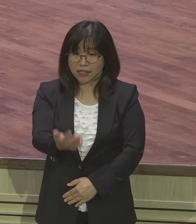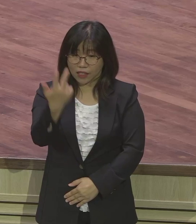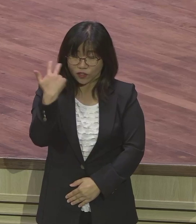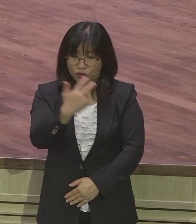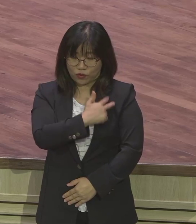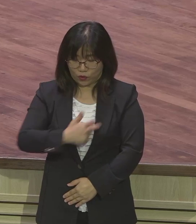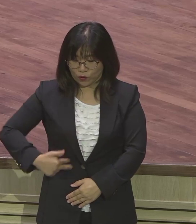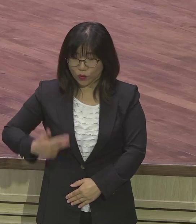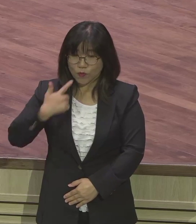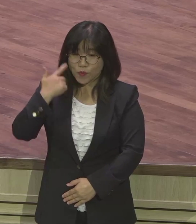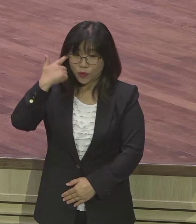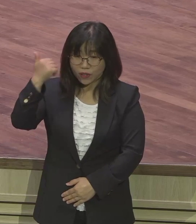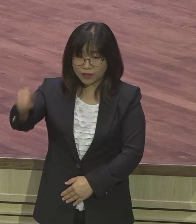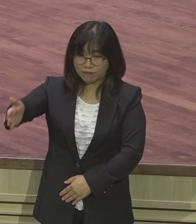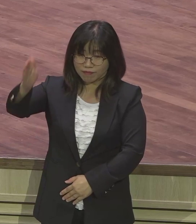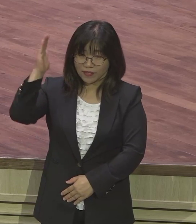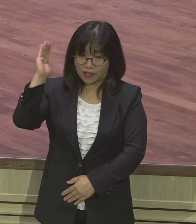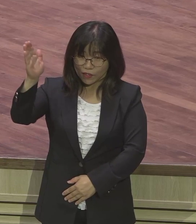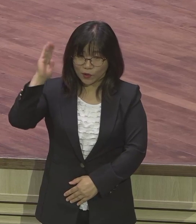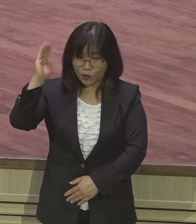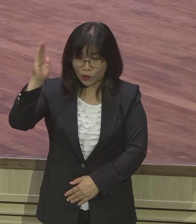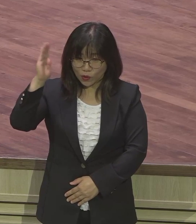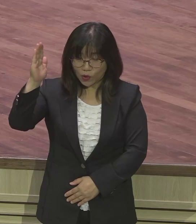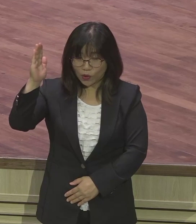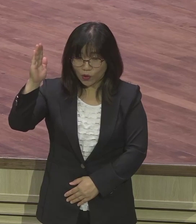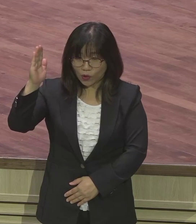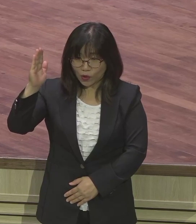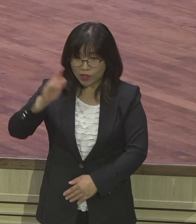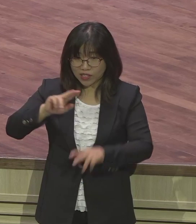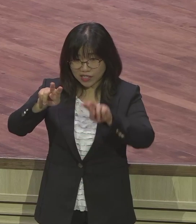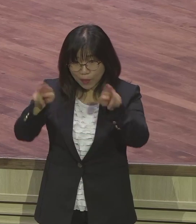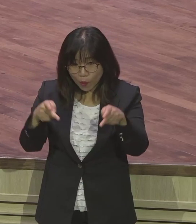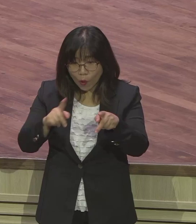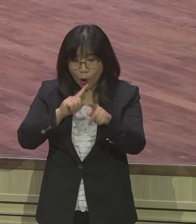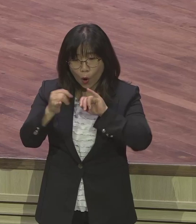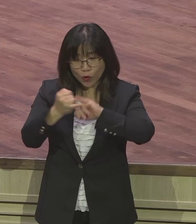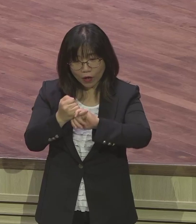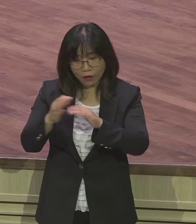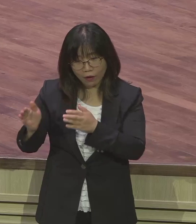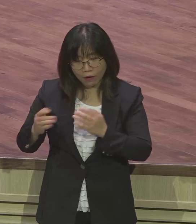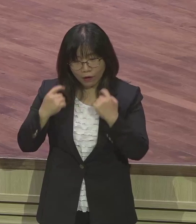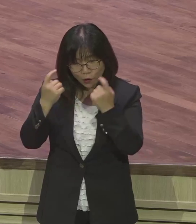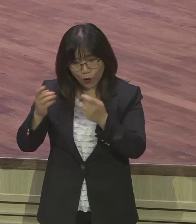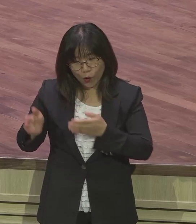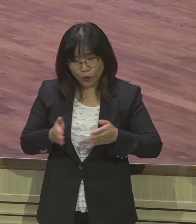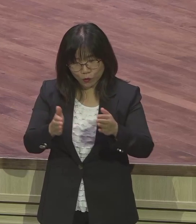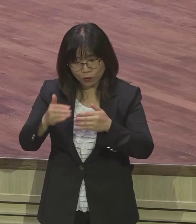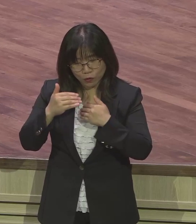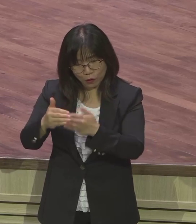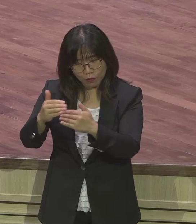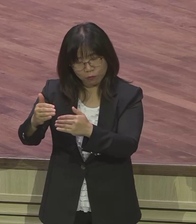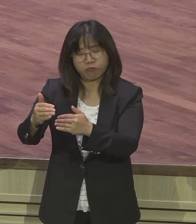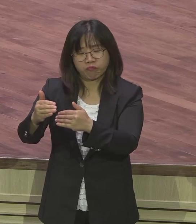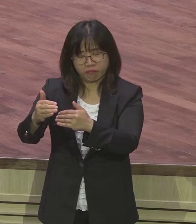처음으로 설교했는데 제목 보니까 은약의 여정이더라고 내용이 어떻든 간에